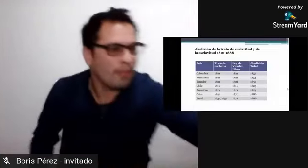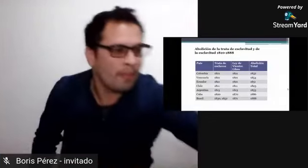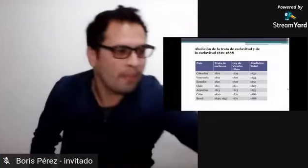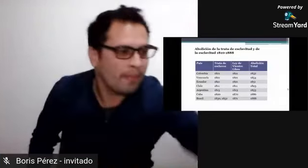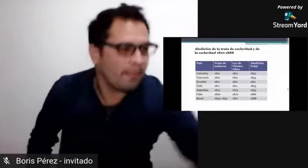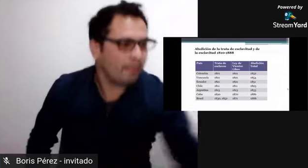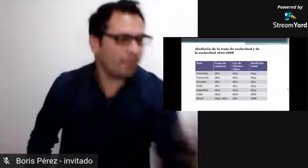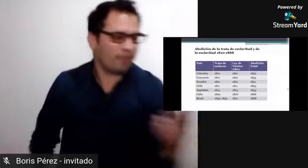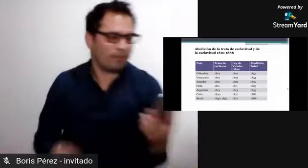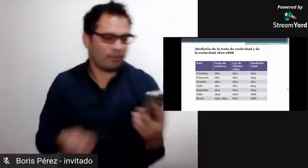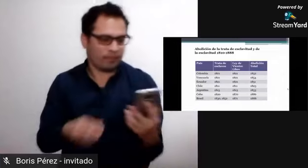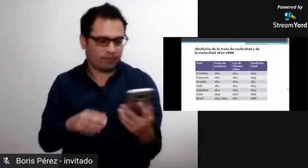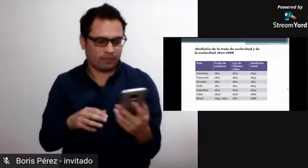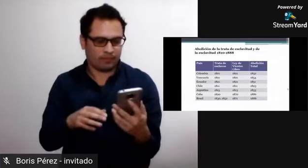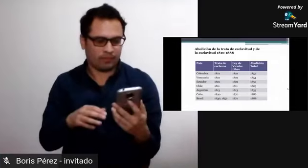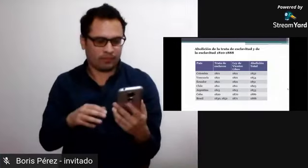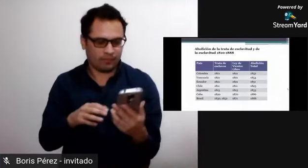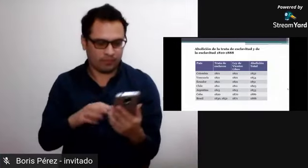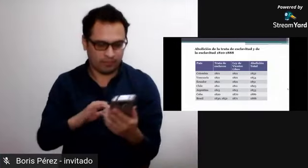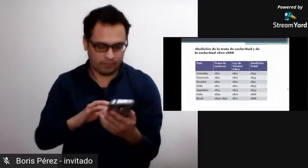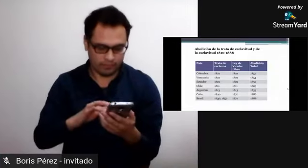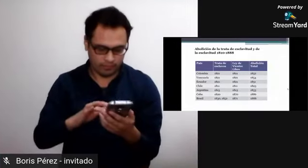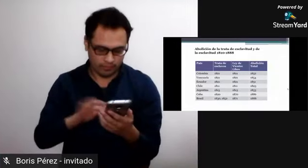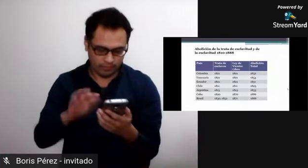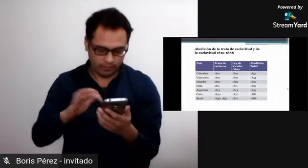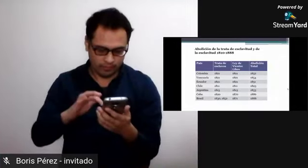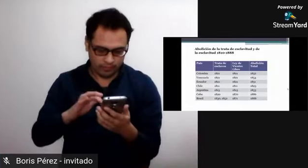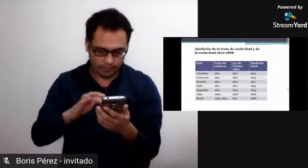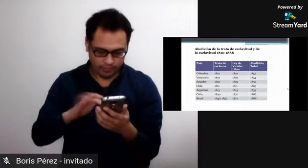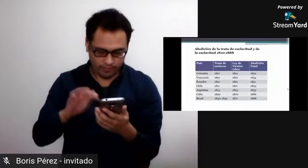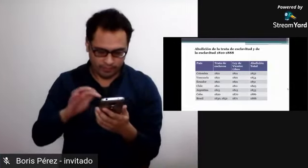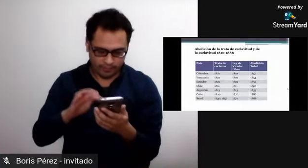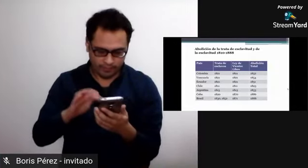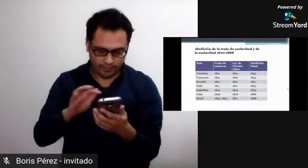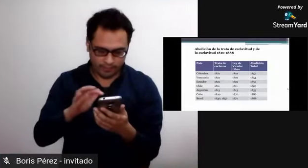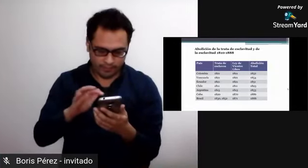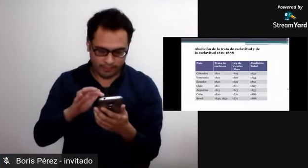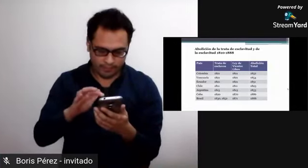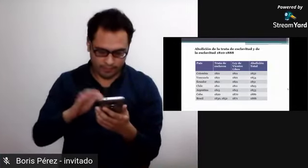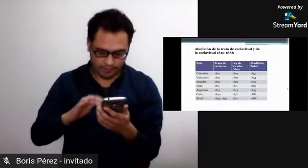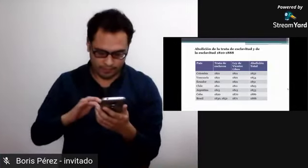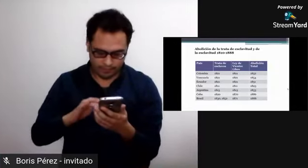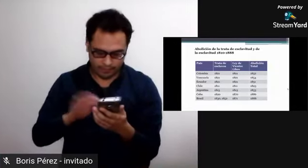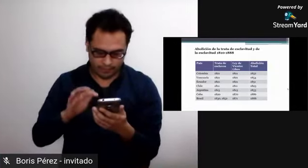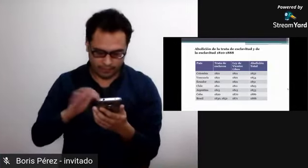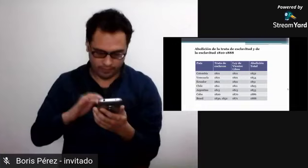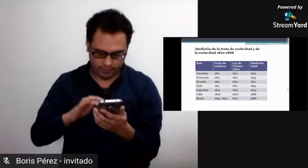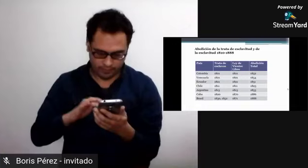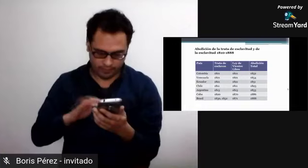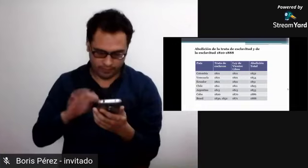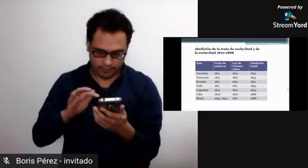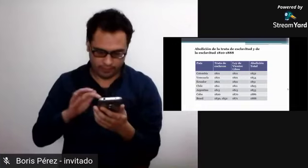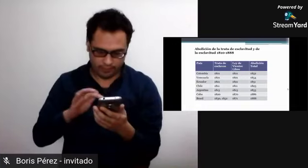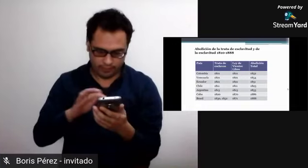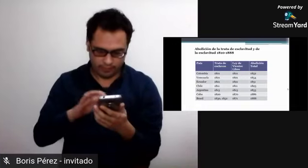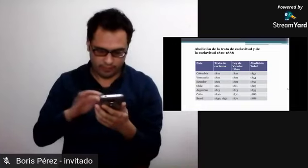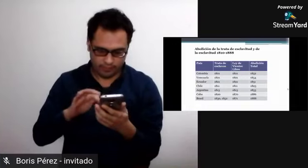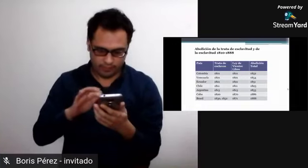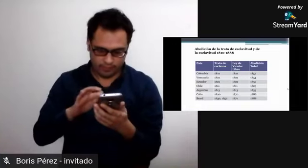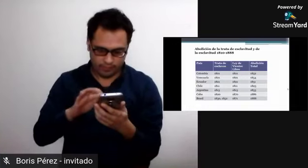permítanme un segundo, yo voy a hacer uso de mi teléfono celular para ampliar la